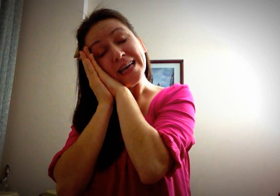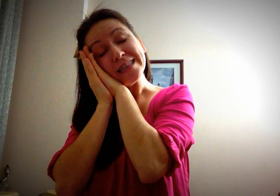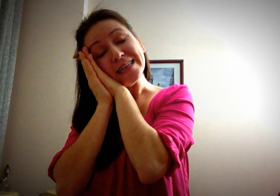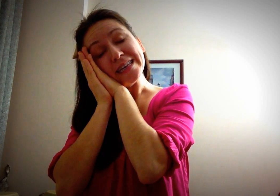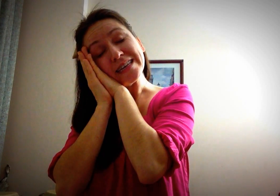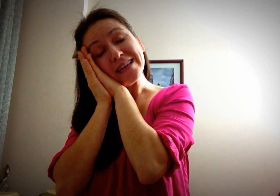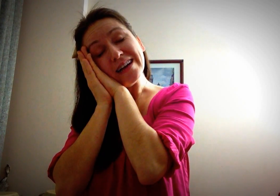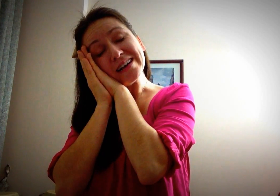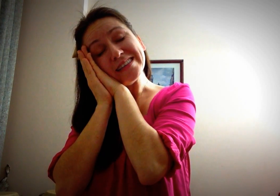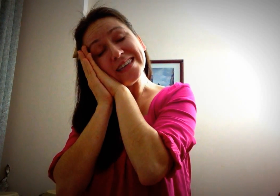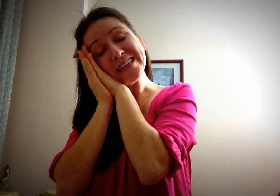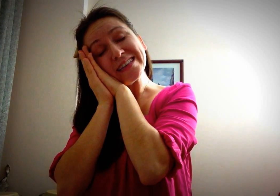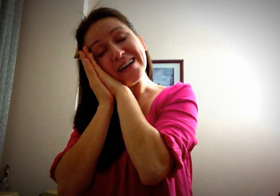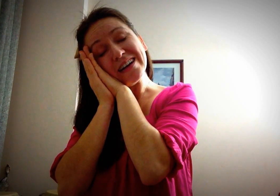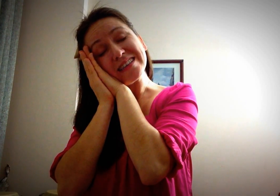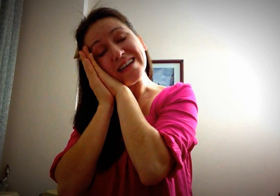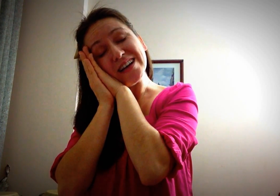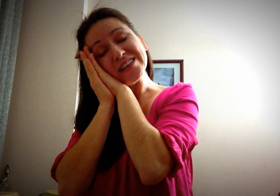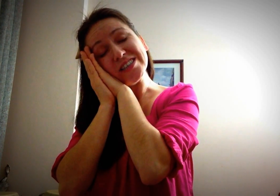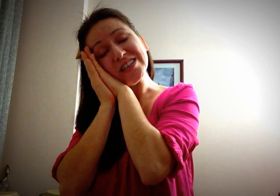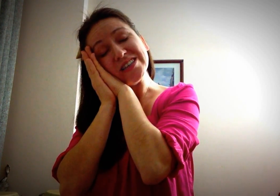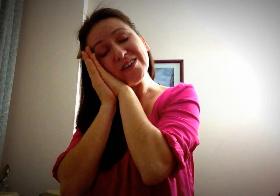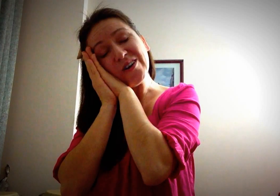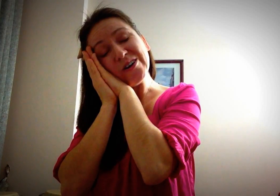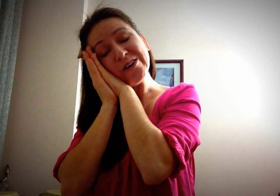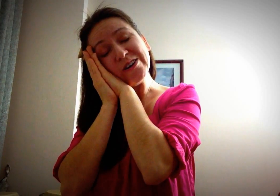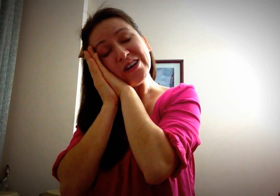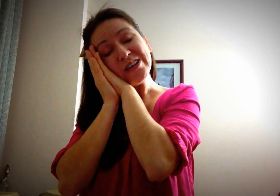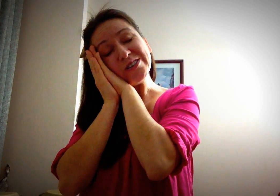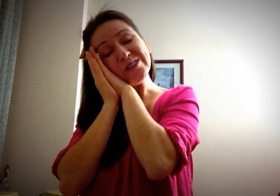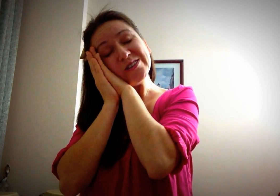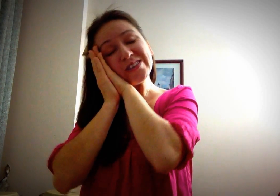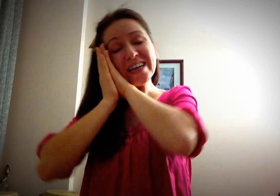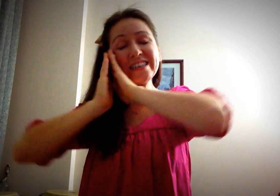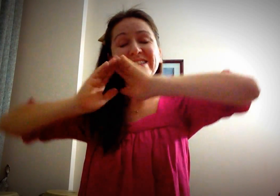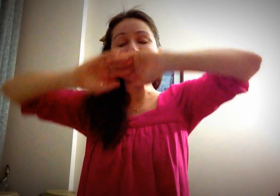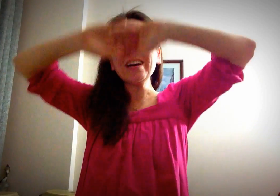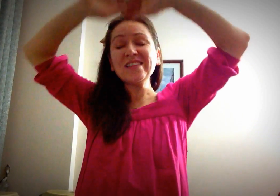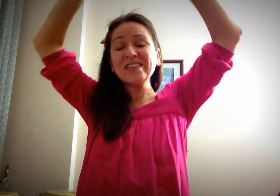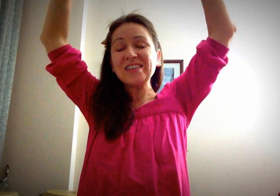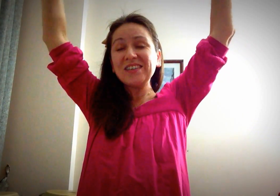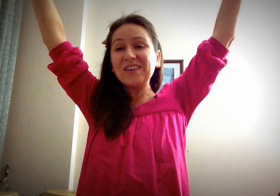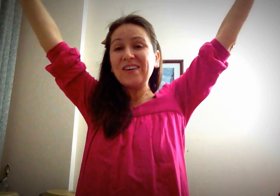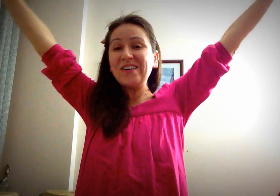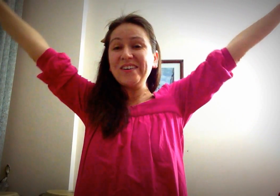Tiktak tiktak saat çalıyor, Çocukları uyandırıyor.